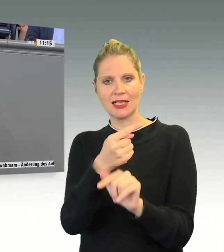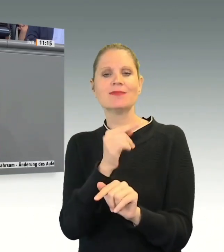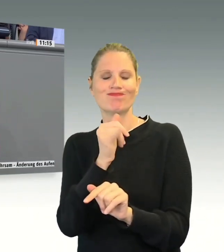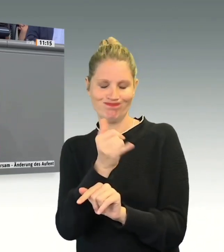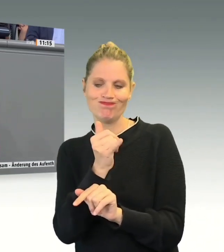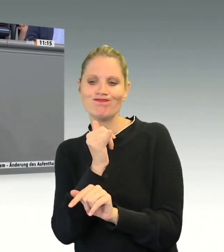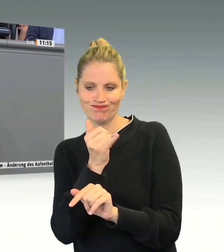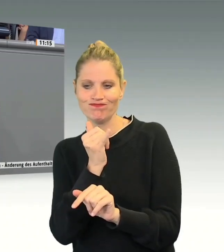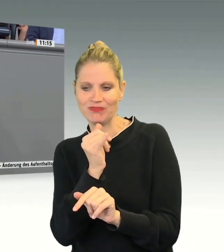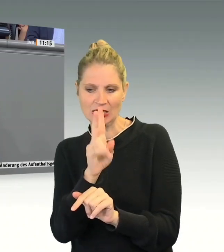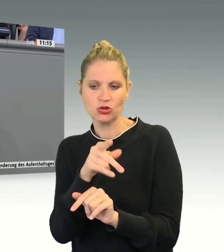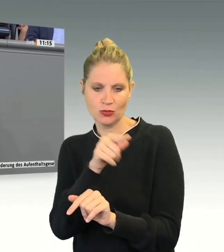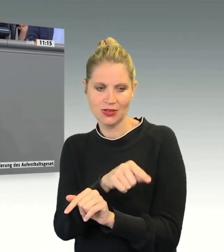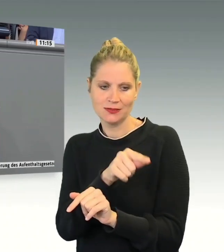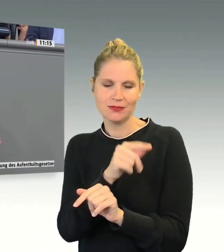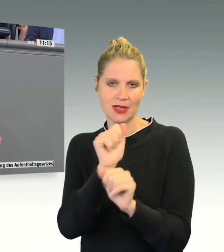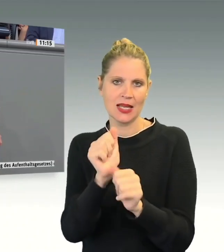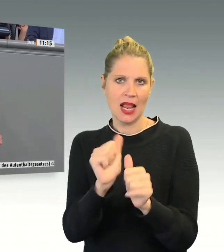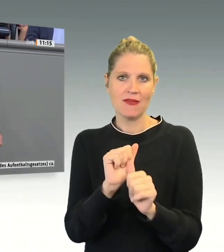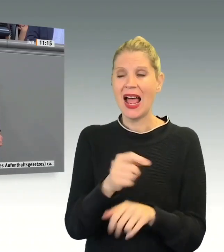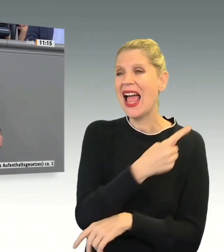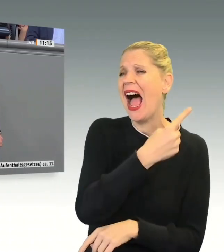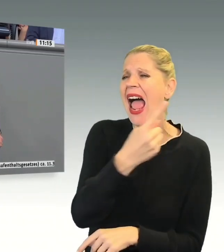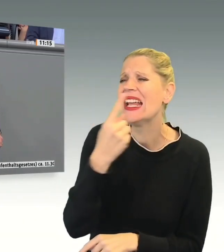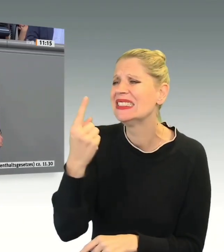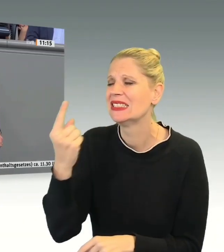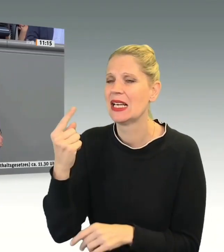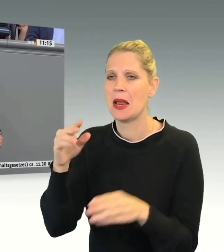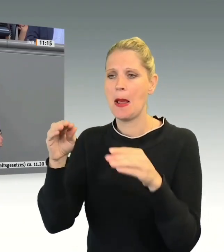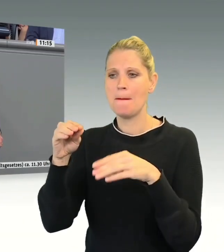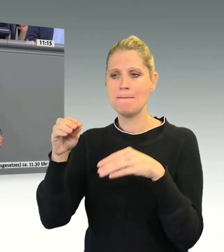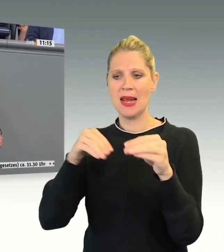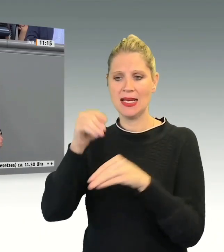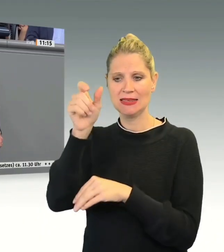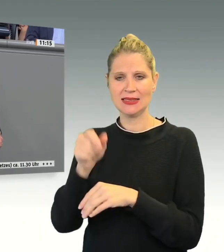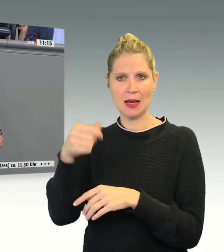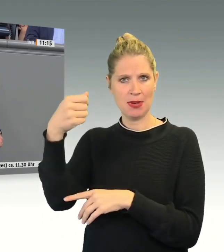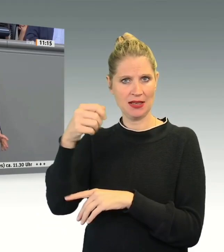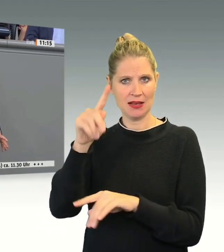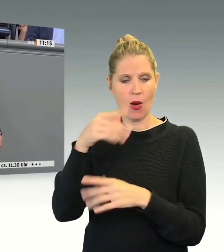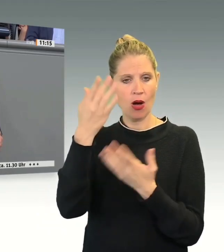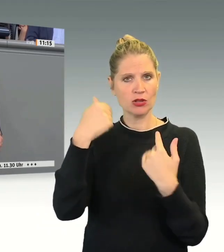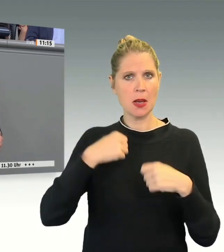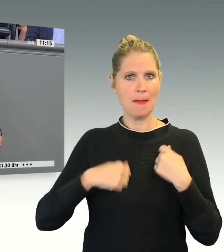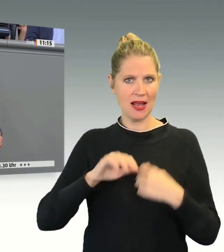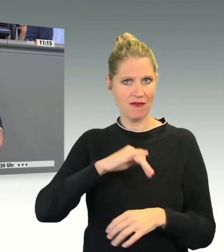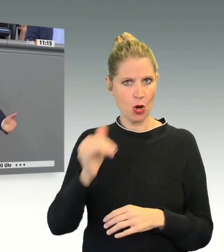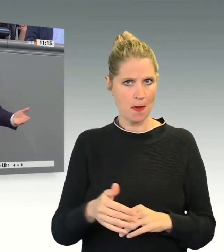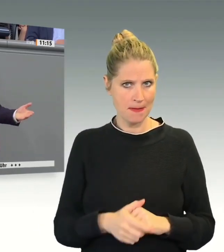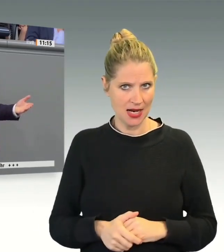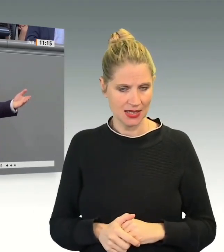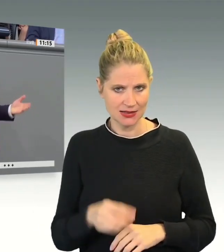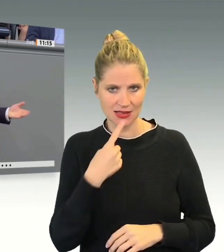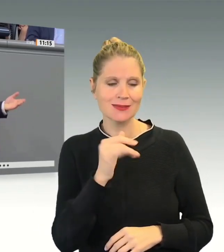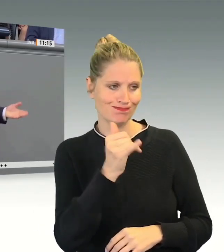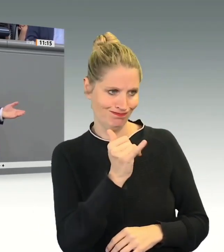eigenen Ministerpräsidenten, im Übrigen auch der Ministerpräsident aus Baden-Württemberg. Und deswegen bin ich bei der nächsten Frage. Sie müssen